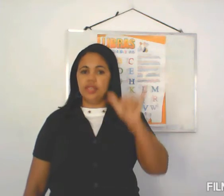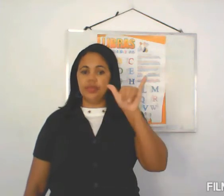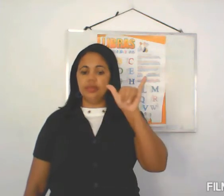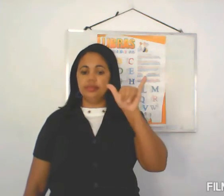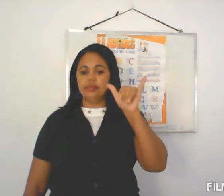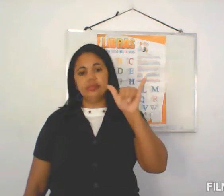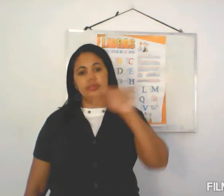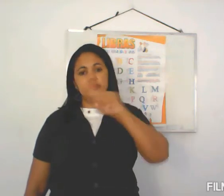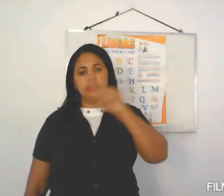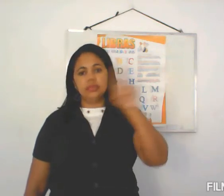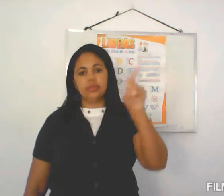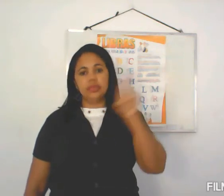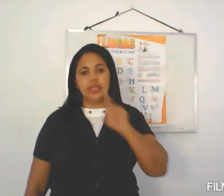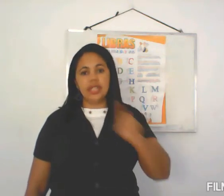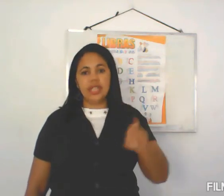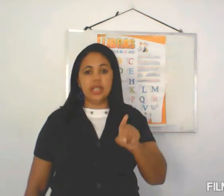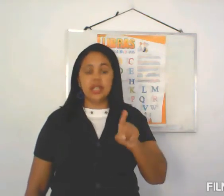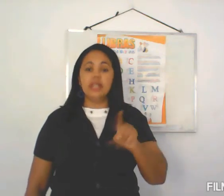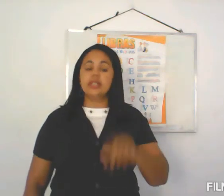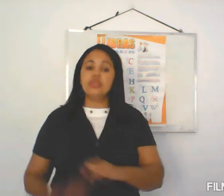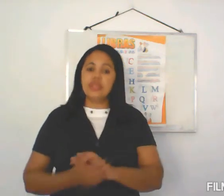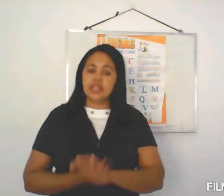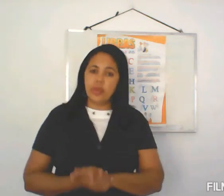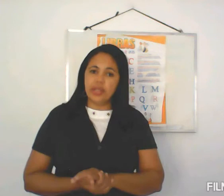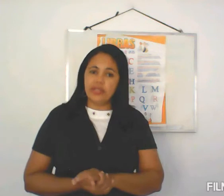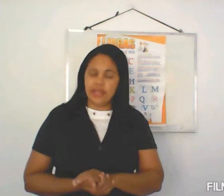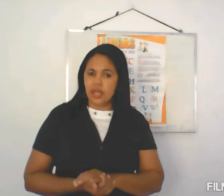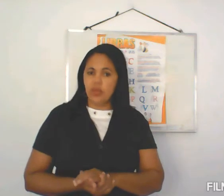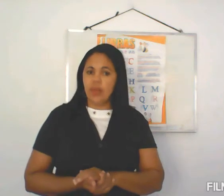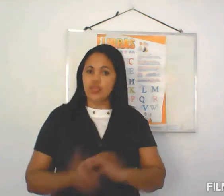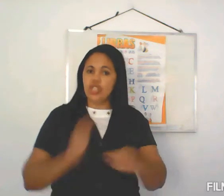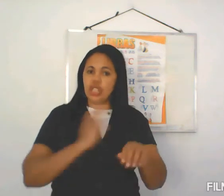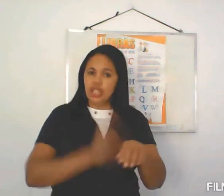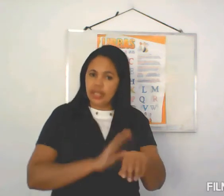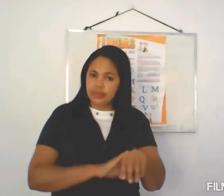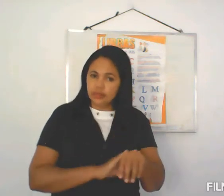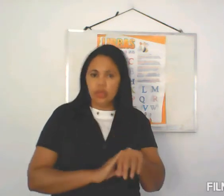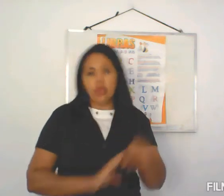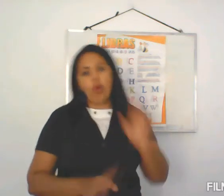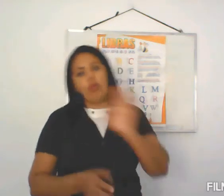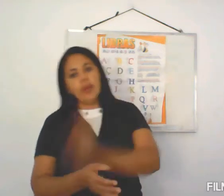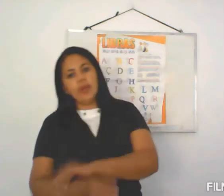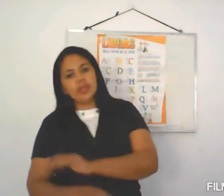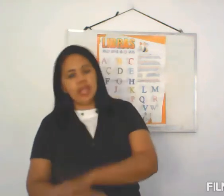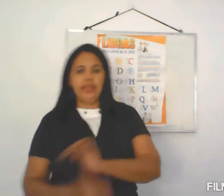Z Tanto vocês podem fazer com a mão direita, como com a mão esquerda.